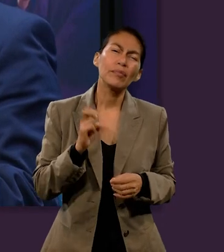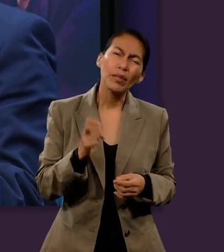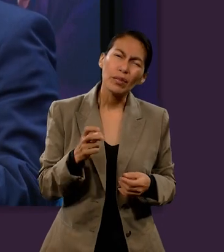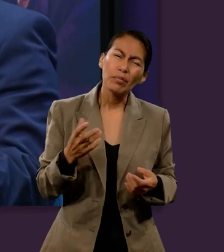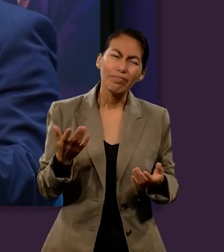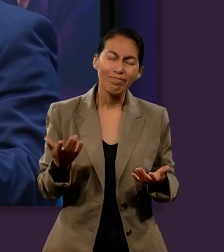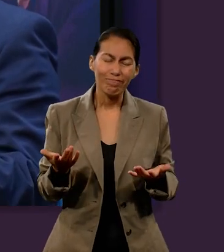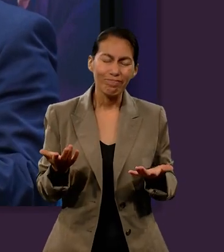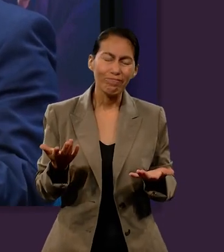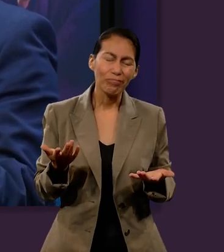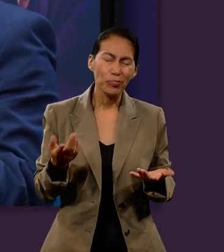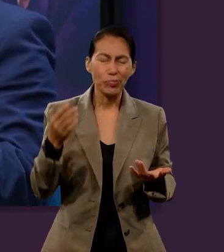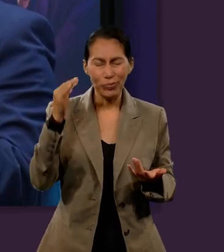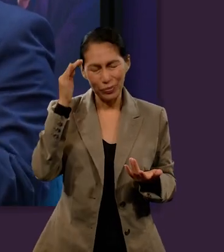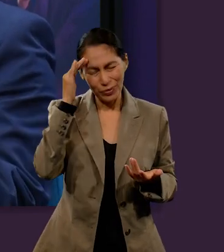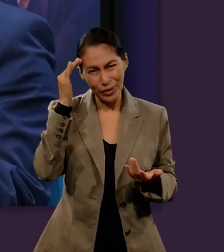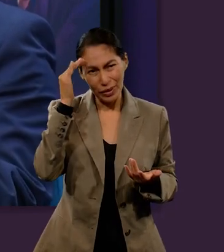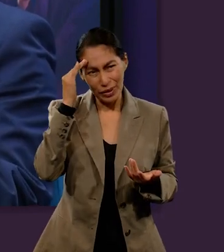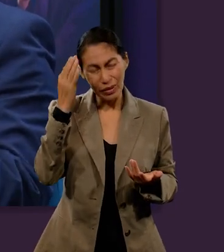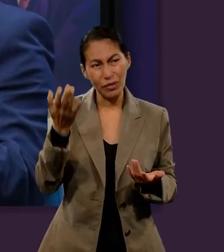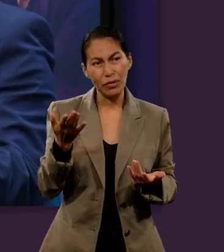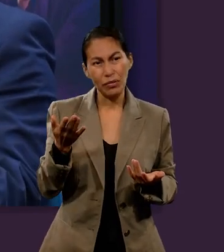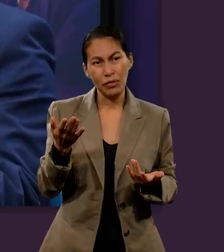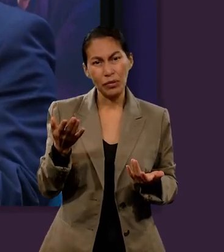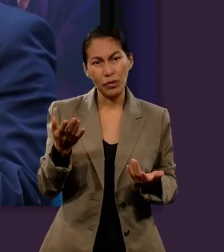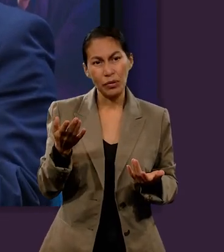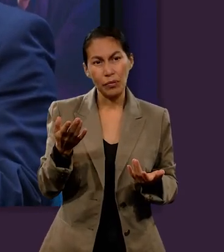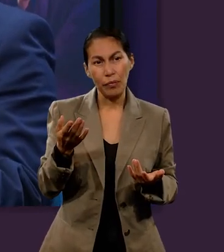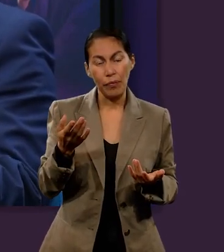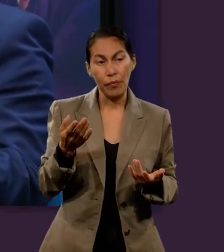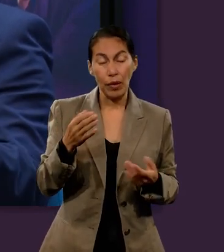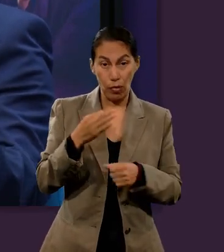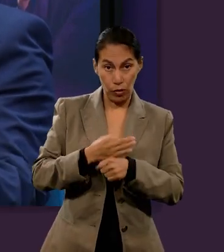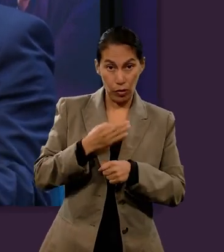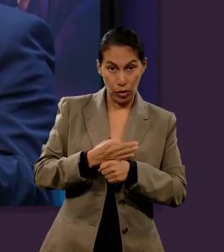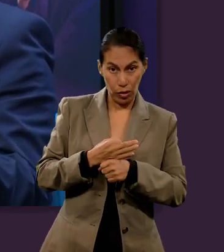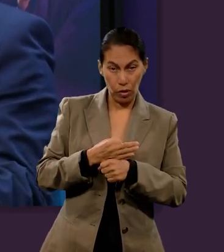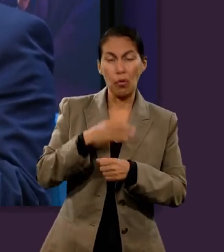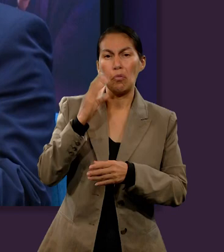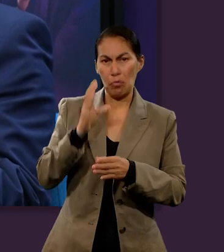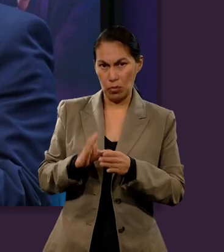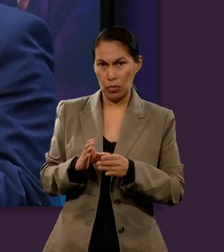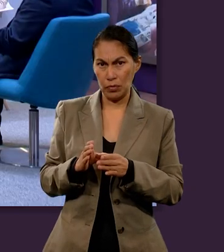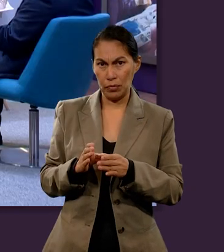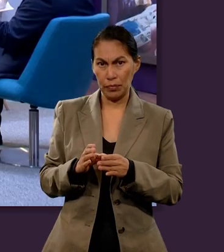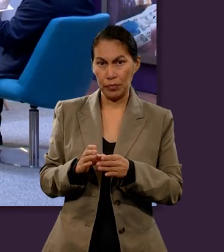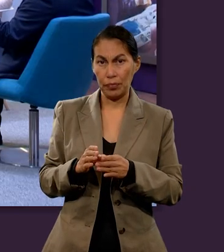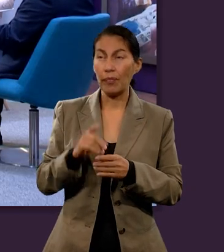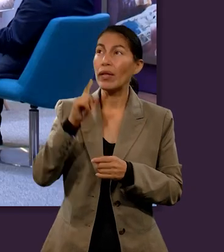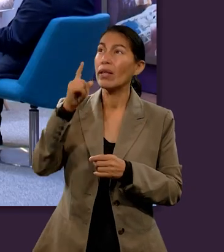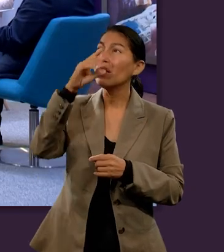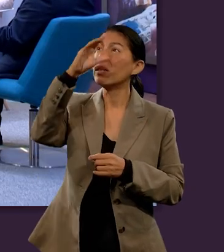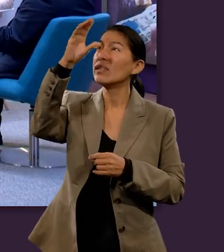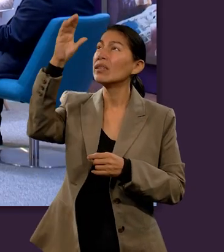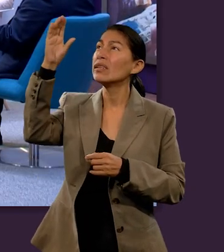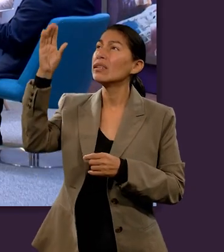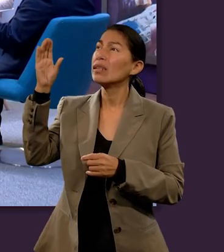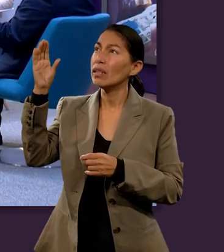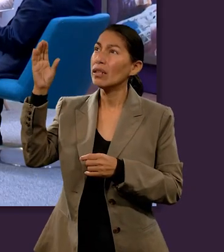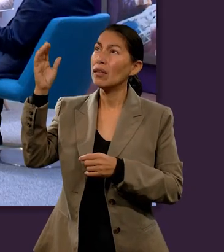Entonces, eso yo creo que se iba a cumplir en el presente. ¿Por qué? Porque en el cielo no iban a